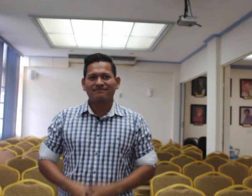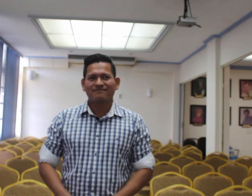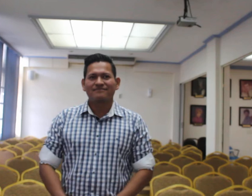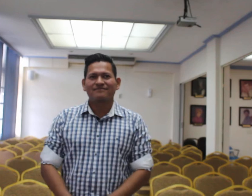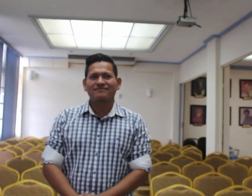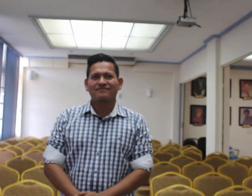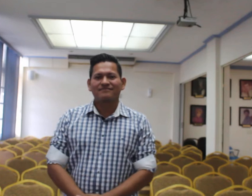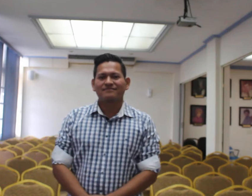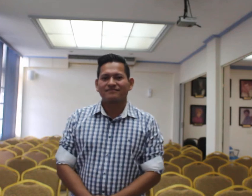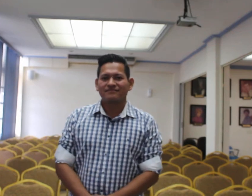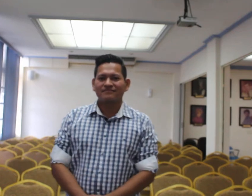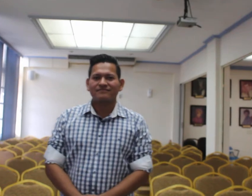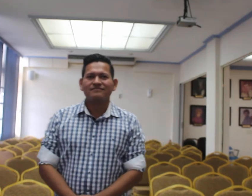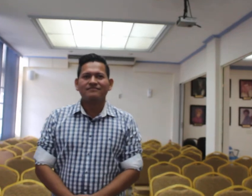Oye,